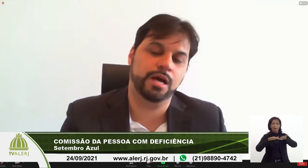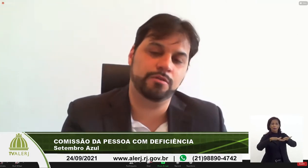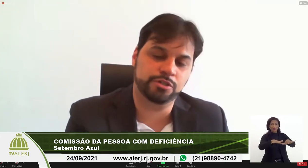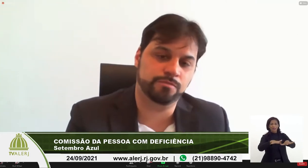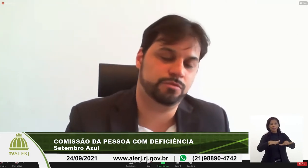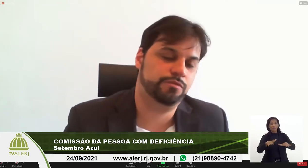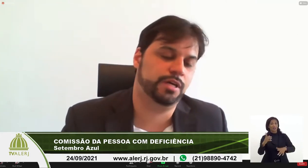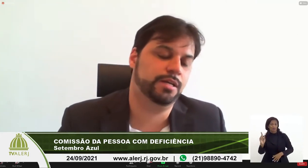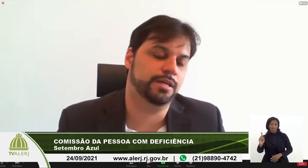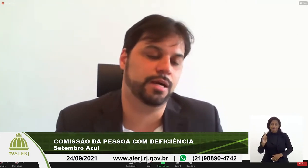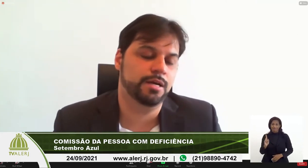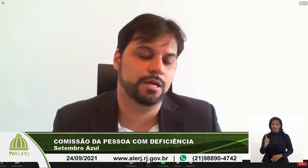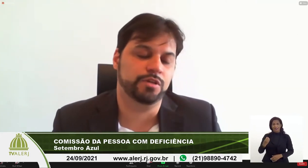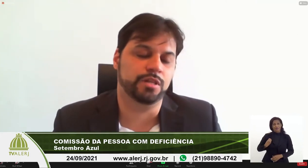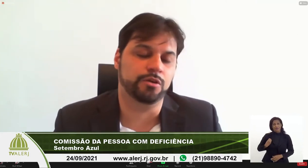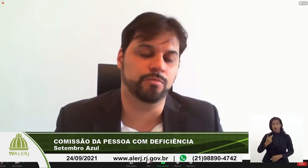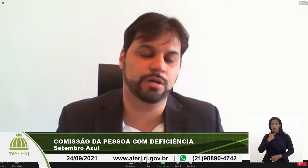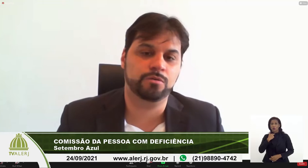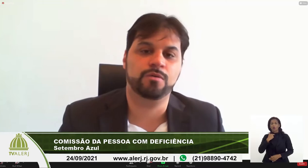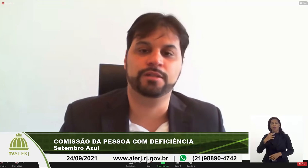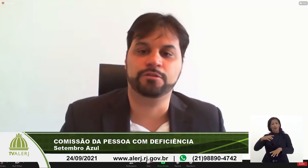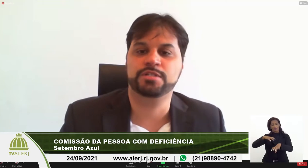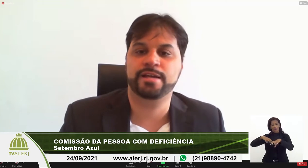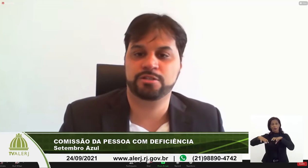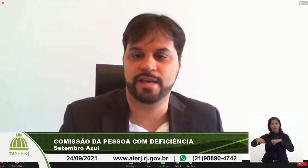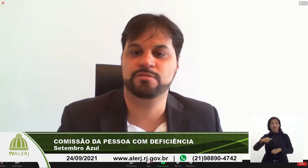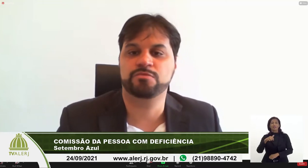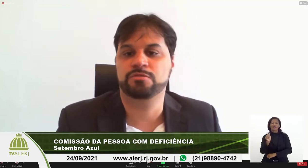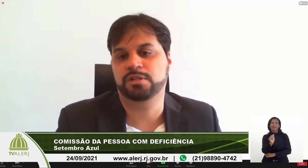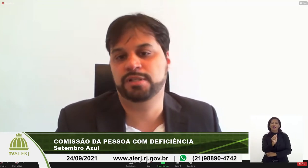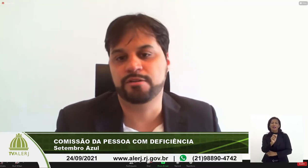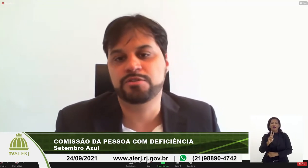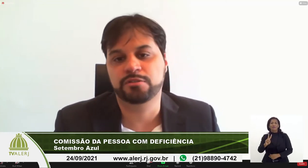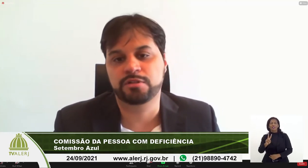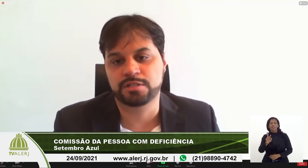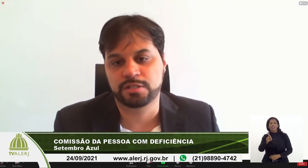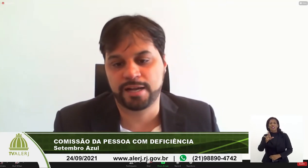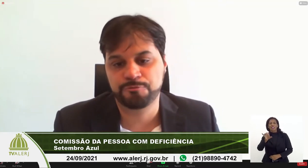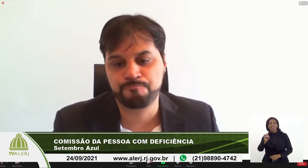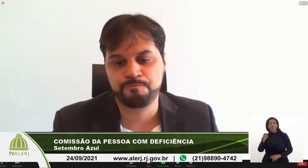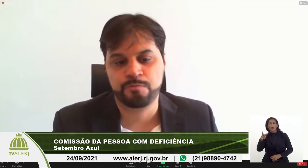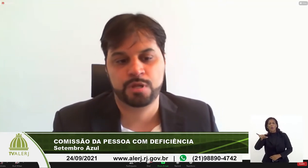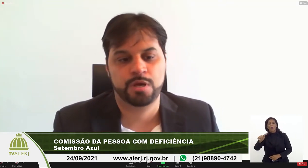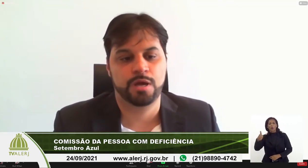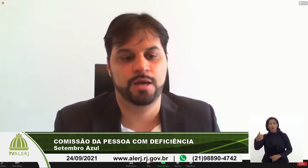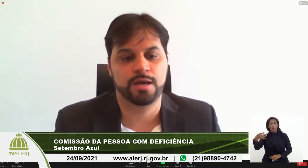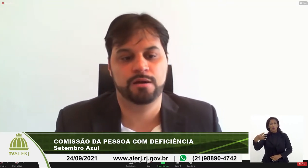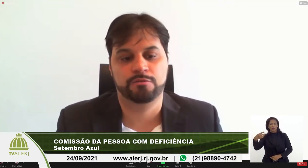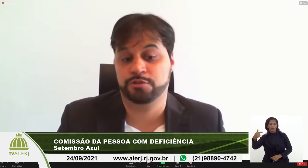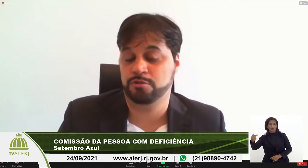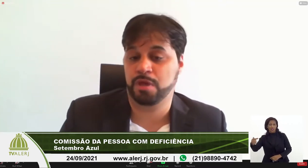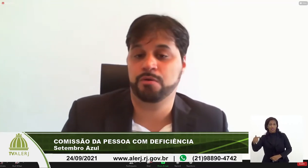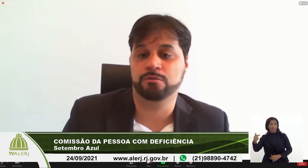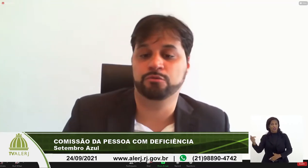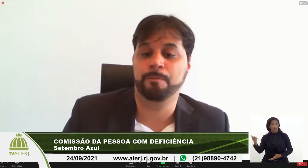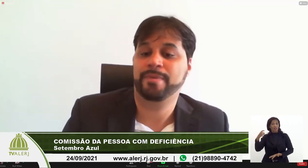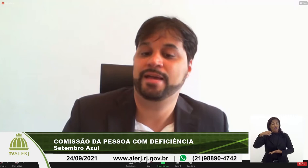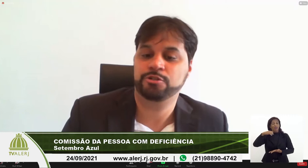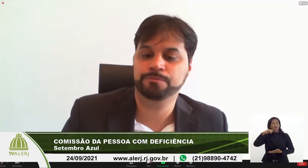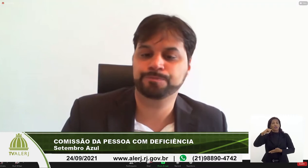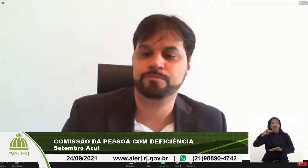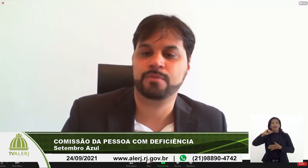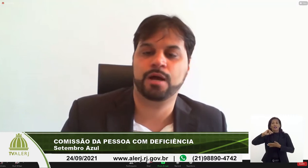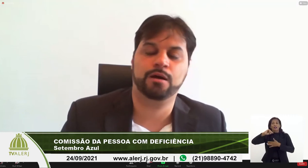presencial, a gente fica ali na Avenida Rio Branco 147, 12º andar, no centro da cidade, o nosso e-mail é o